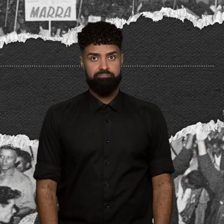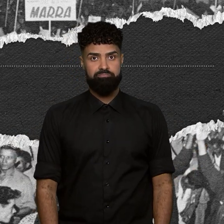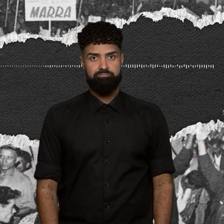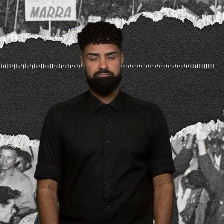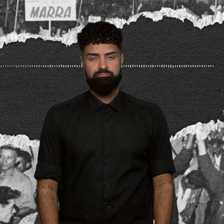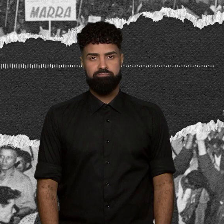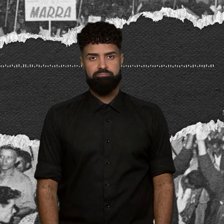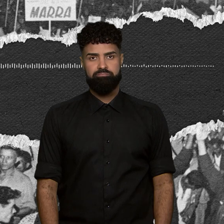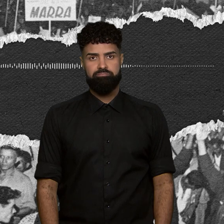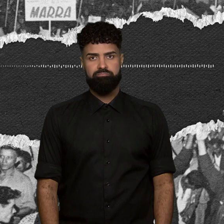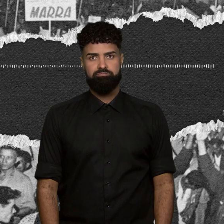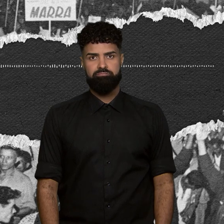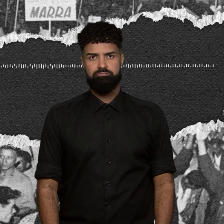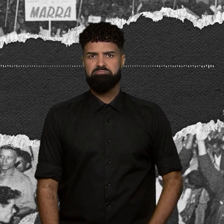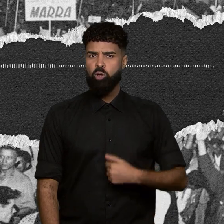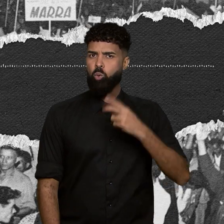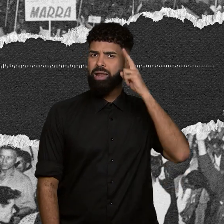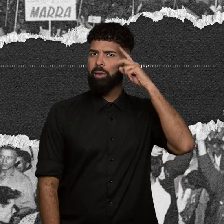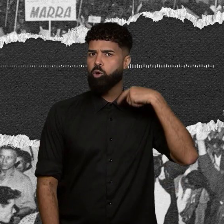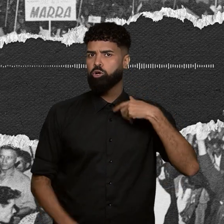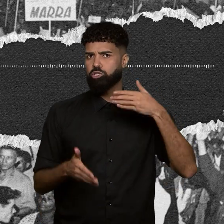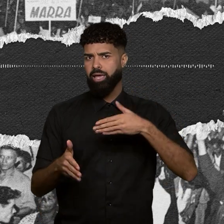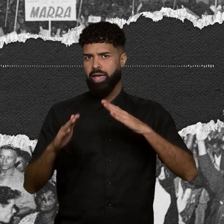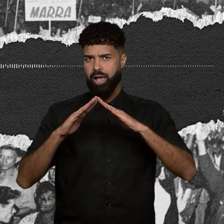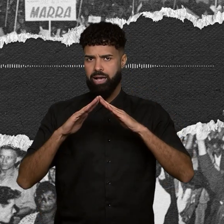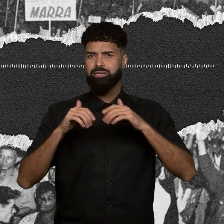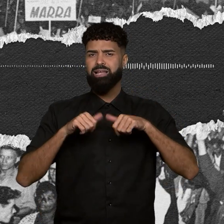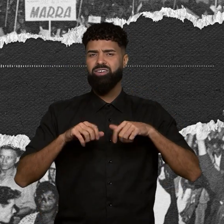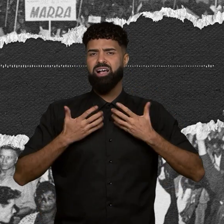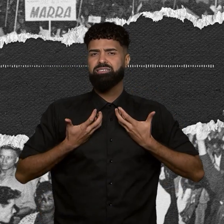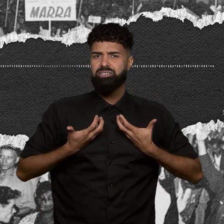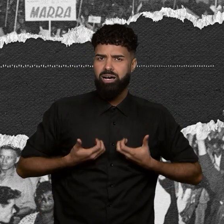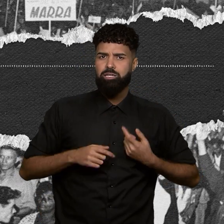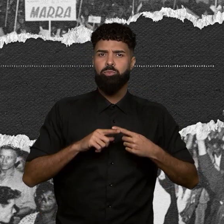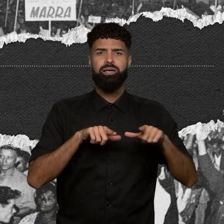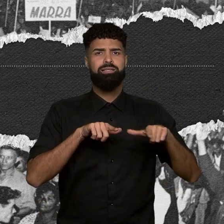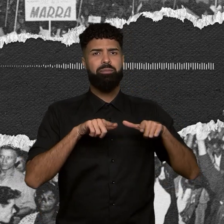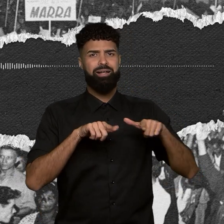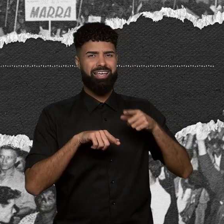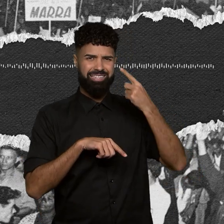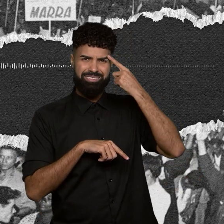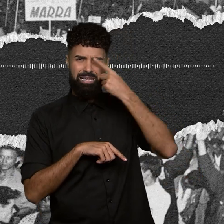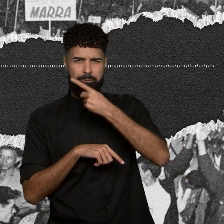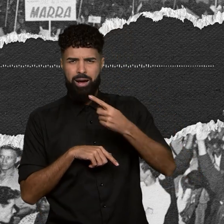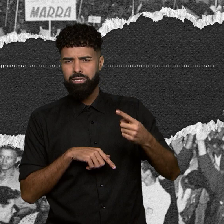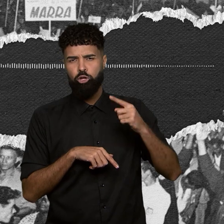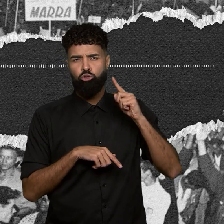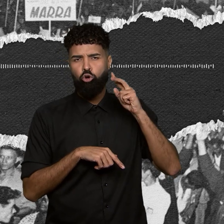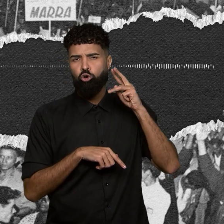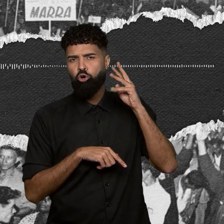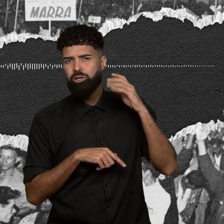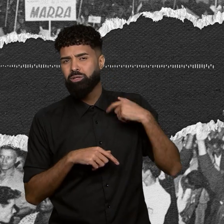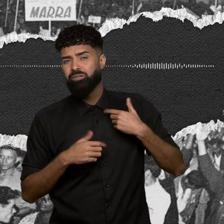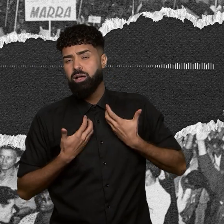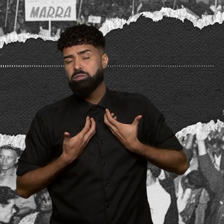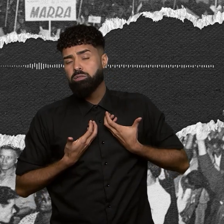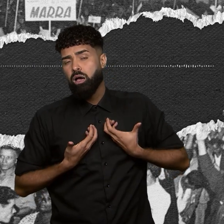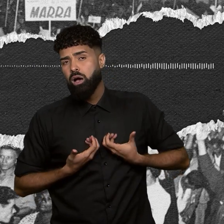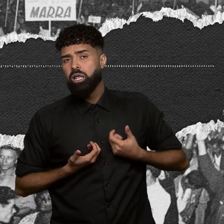Eu só me lembro que eu cheguei em casa muito cansada que eu trabalhei aquela semana todinha, estava muito cansada, cheguei e fui deitar com meus